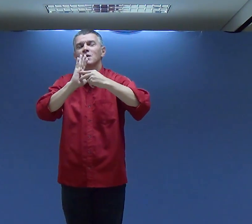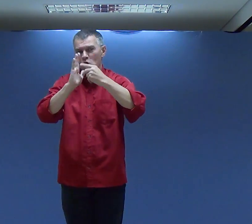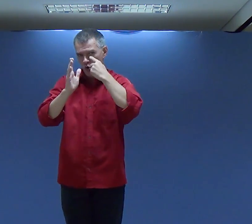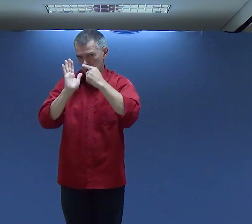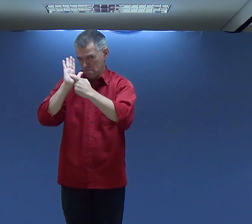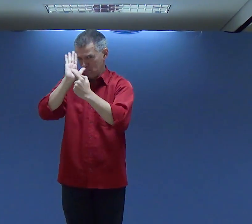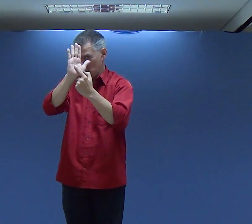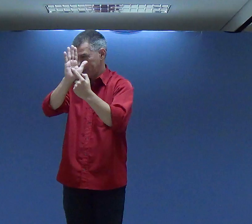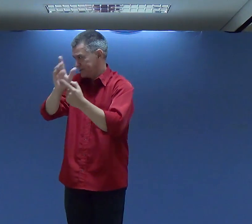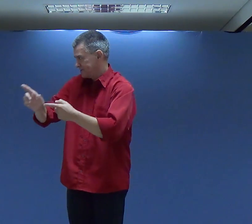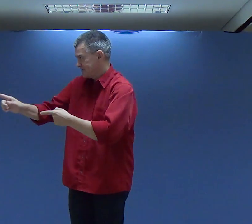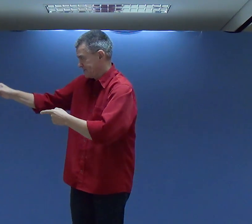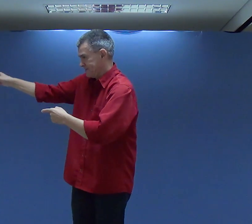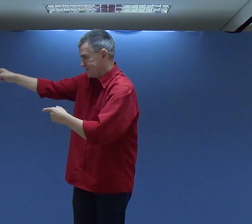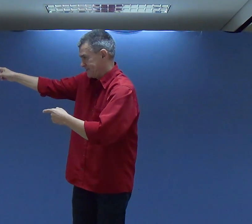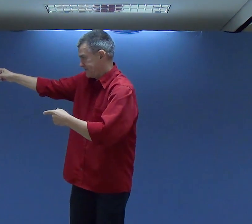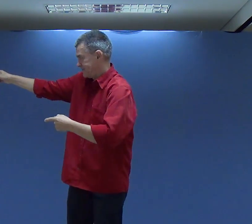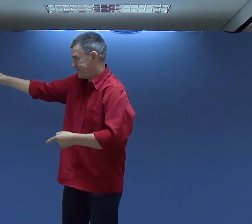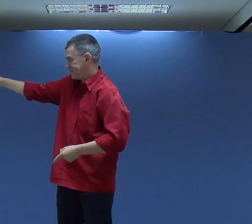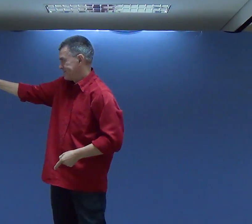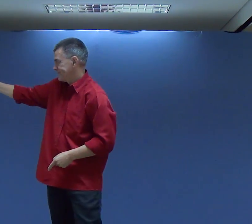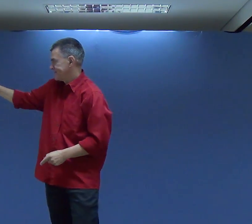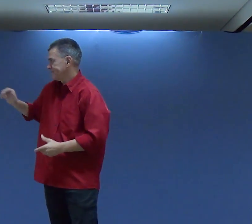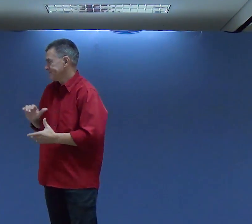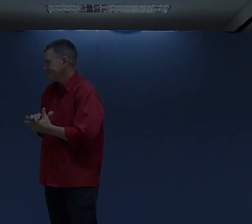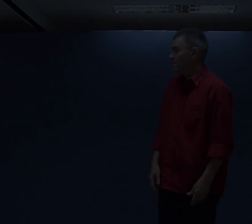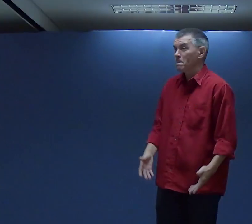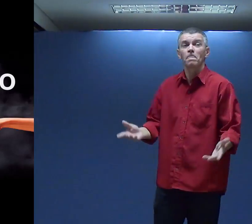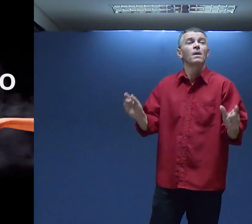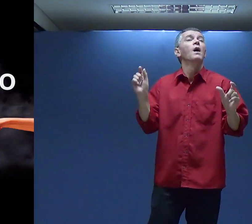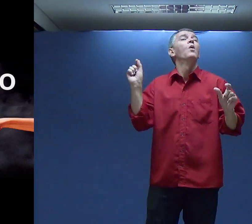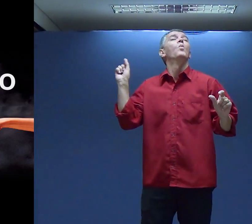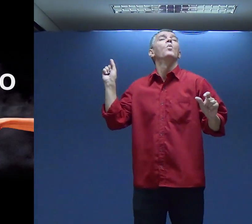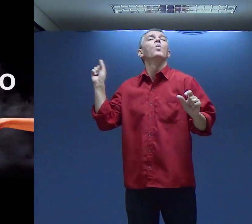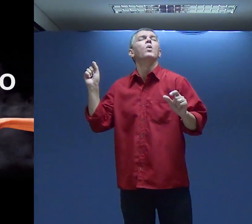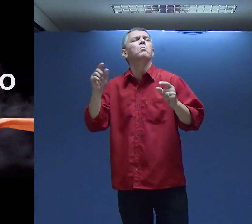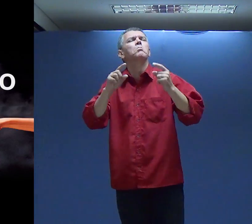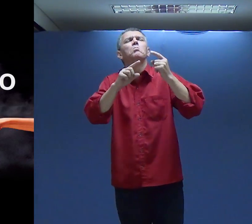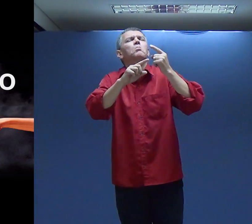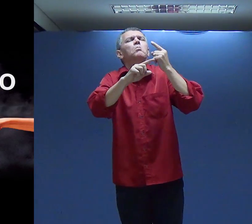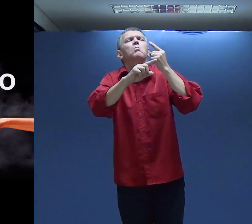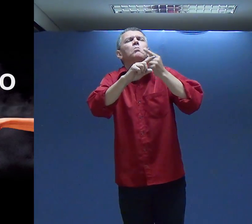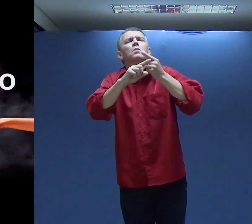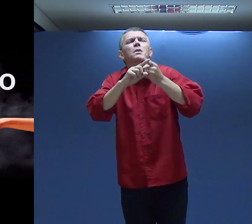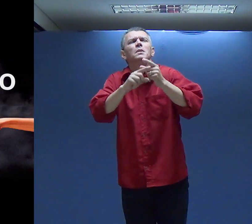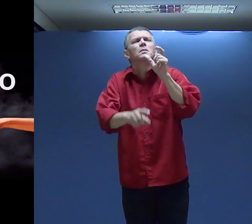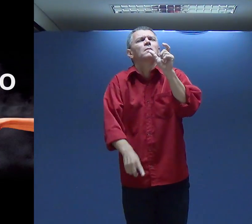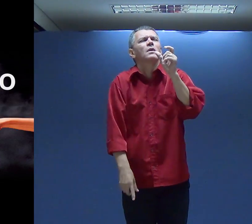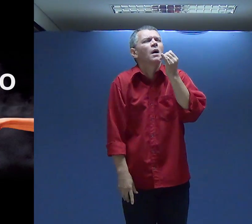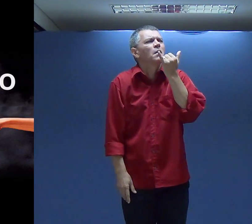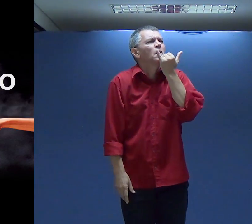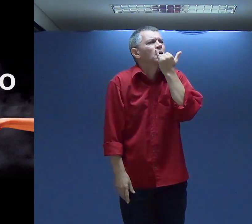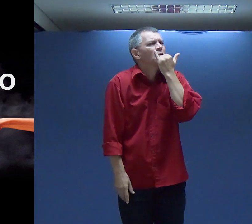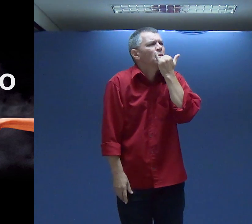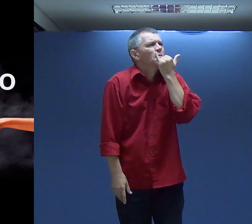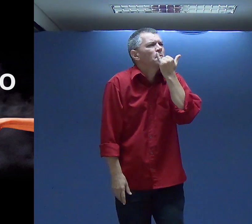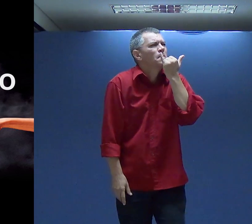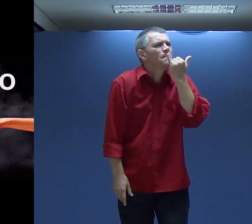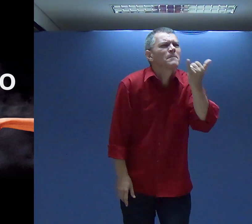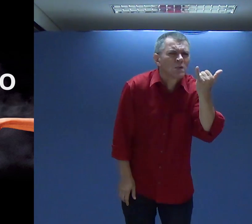a palavra Dizia O que a palavra Significa Pode colocar para mim O que Essa palavra O